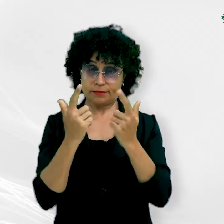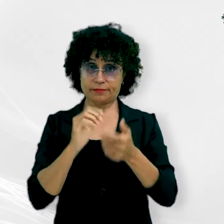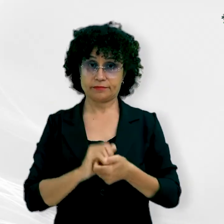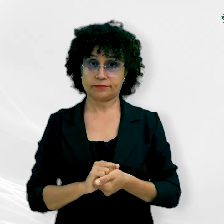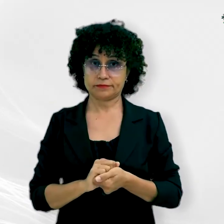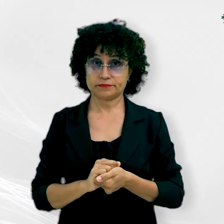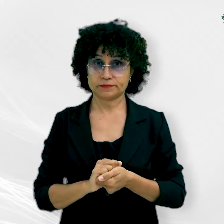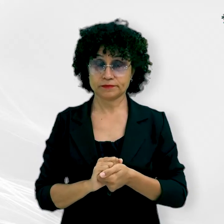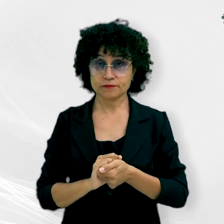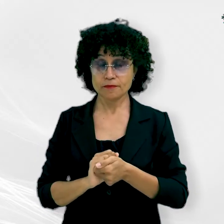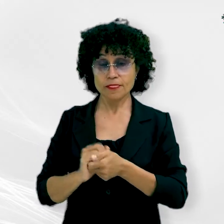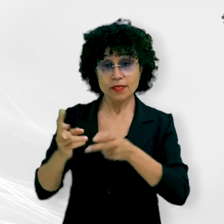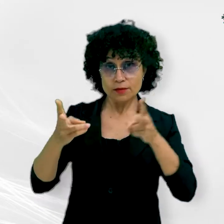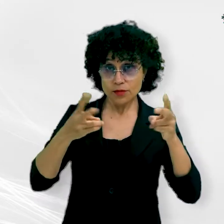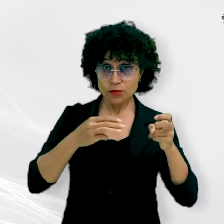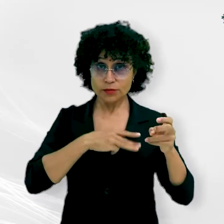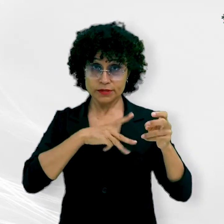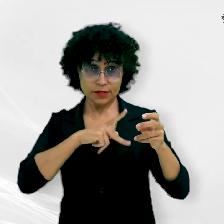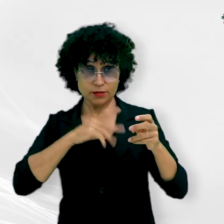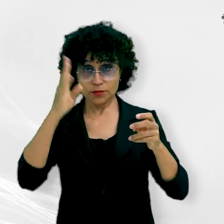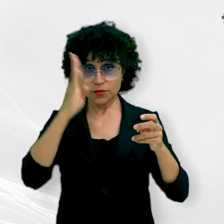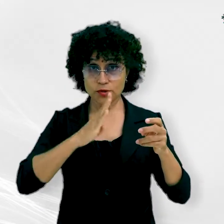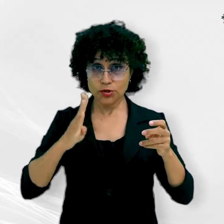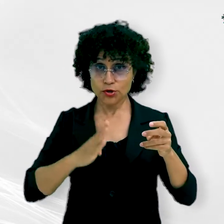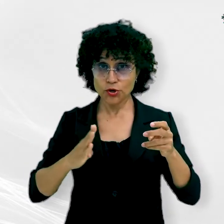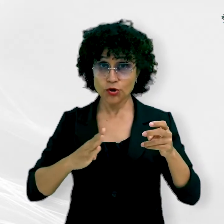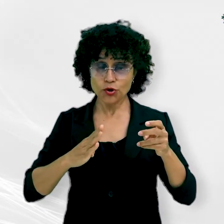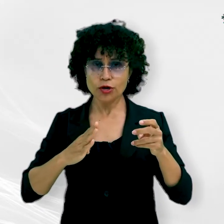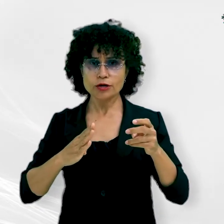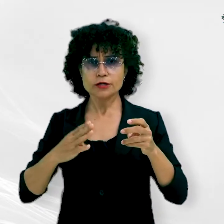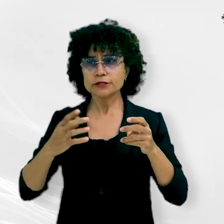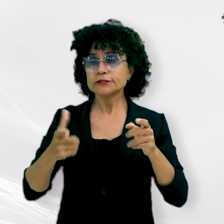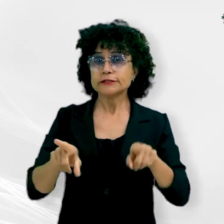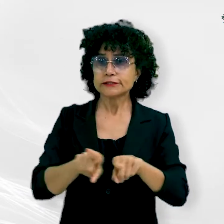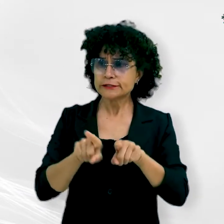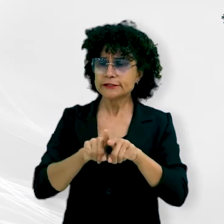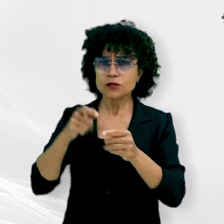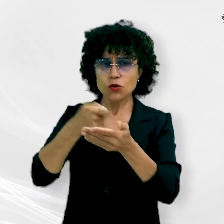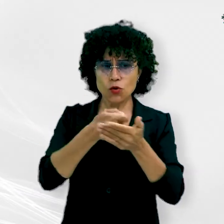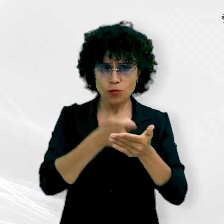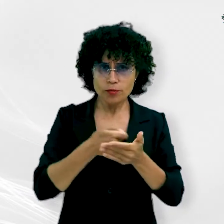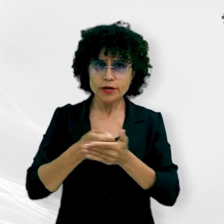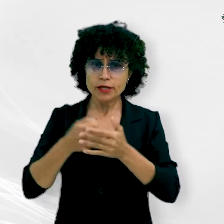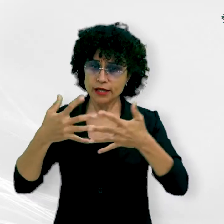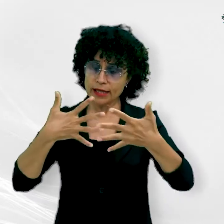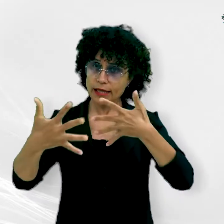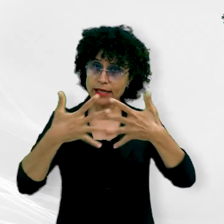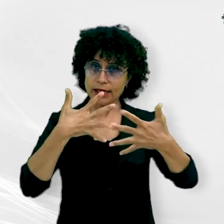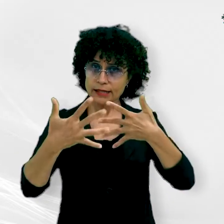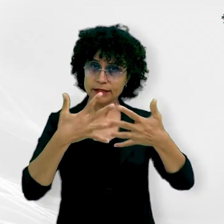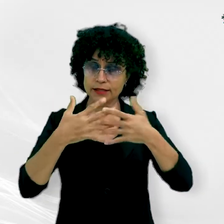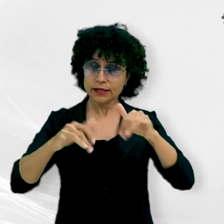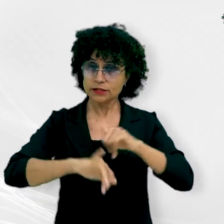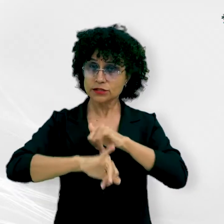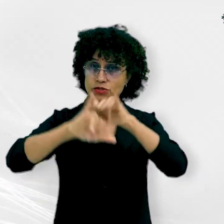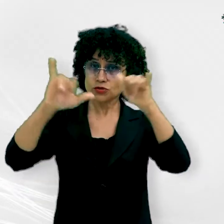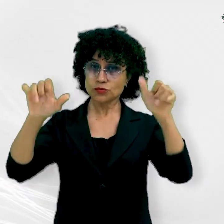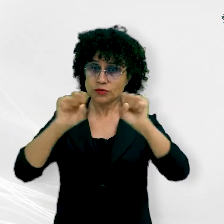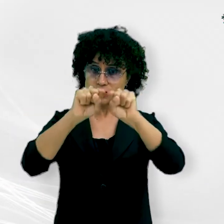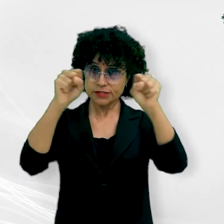Ele observou que há tempos o Ministério Público Brasileiro vem atuando no sentido de obrigar os entes públicos a dar transparência e publicidade